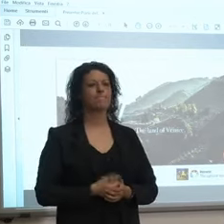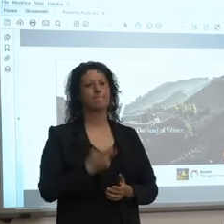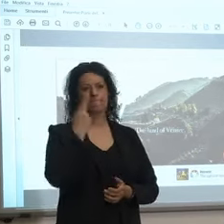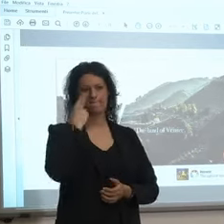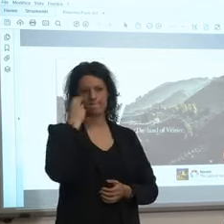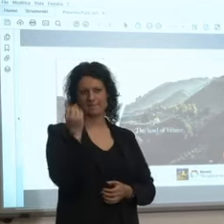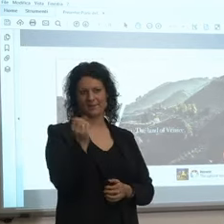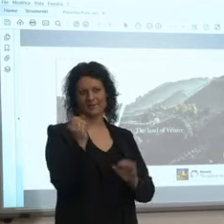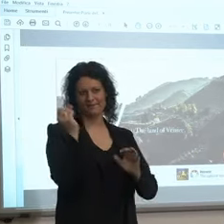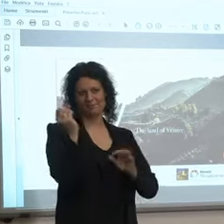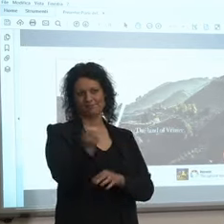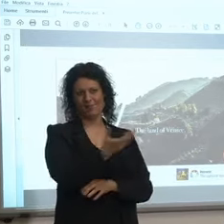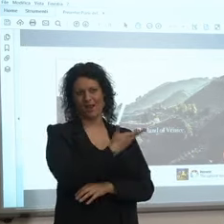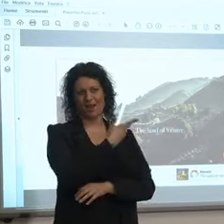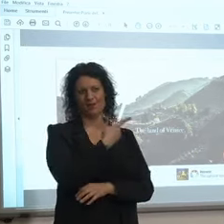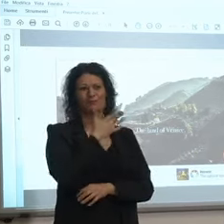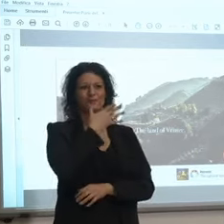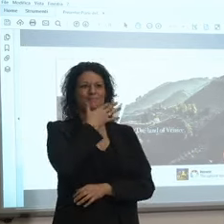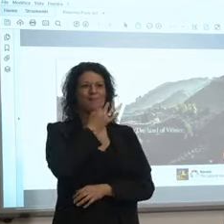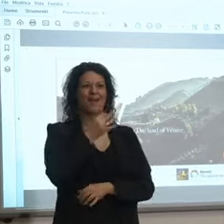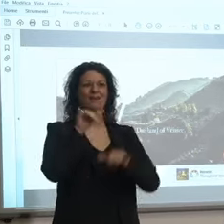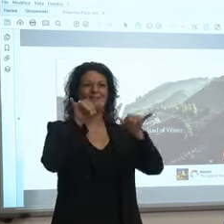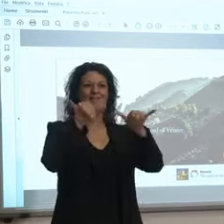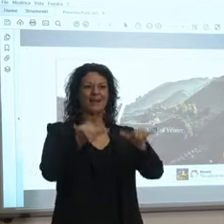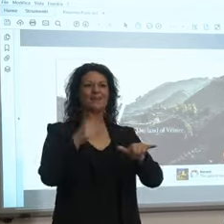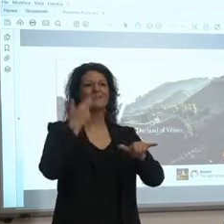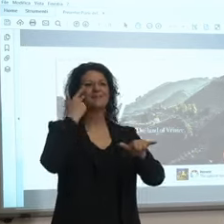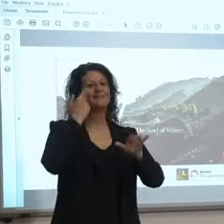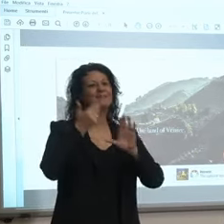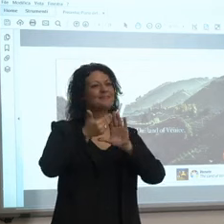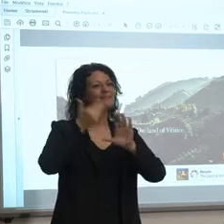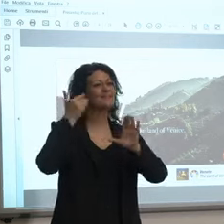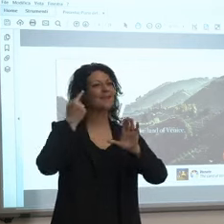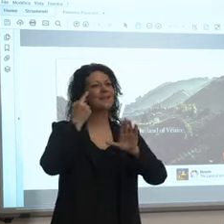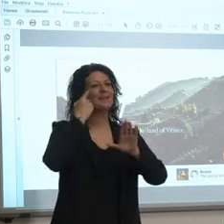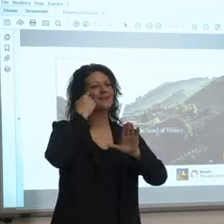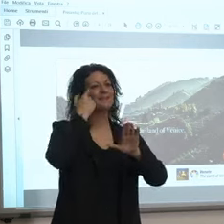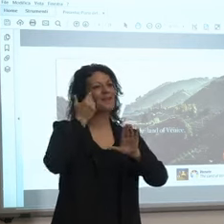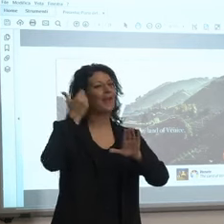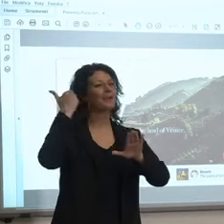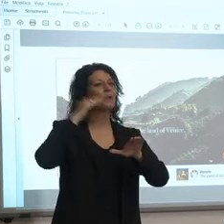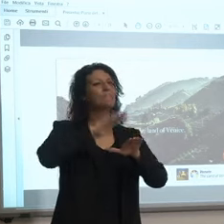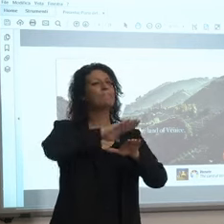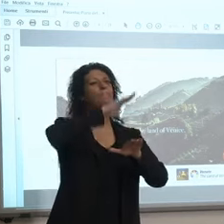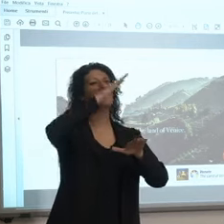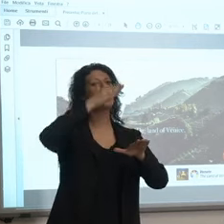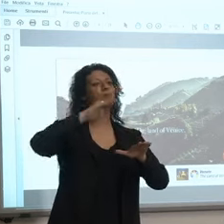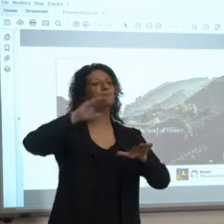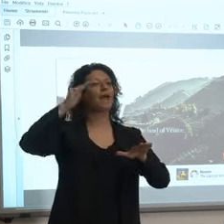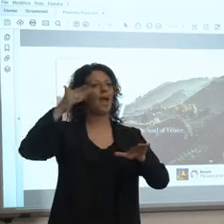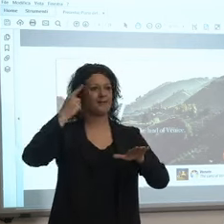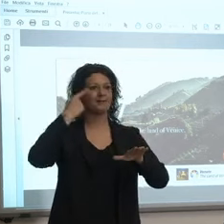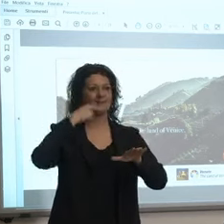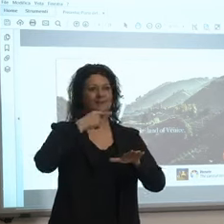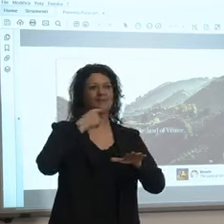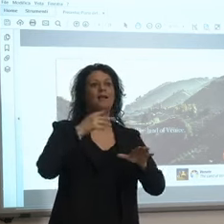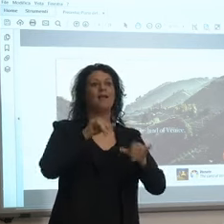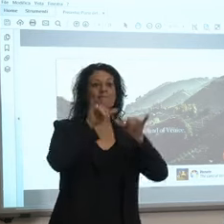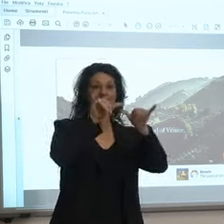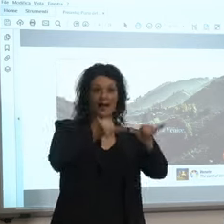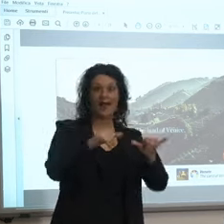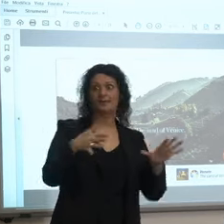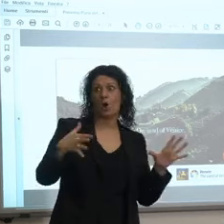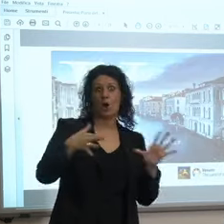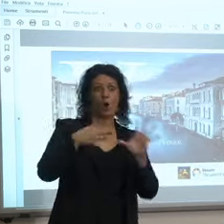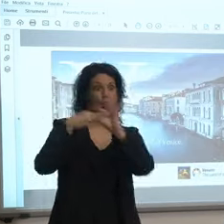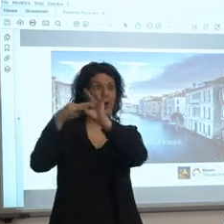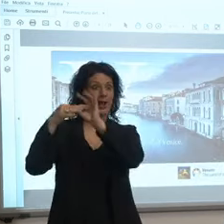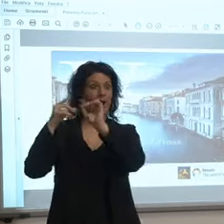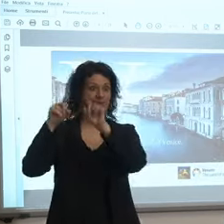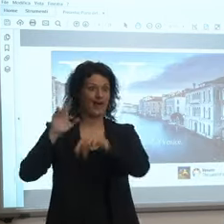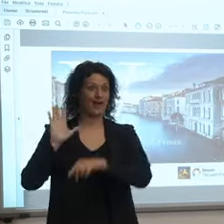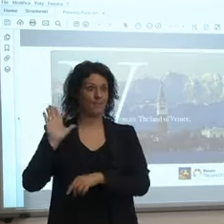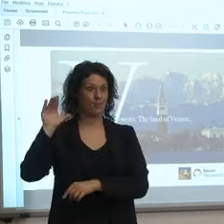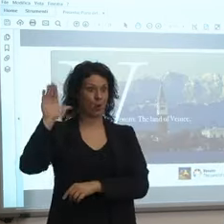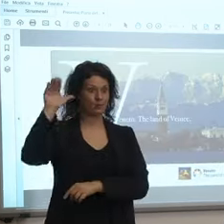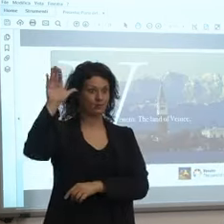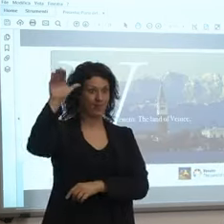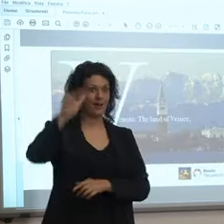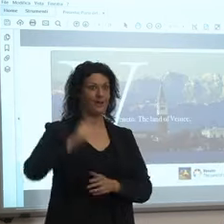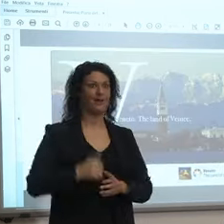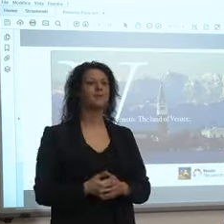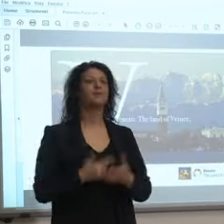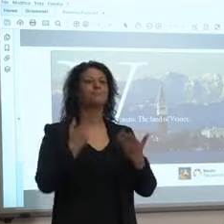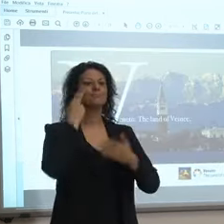questa è un'immagine bella di Venezia con le montagne dietro che vi fa capire il collegamento di Venezia con le montagne velocemente questa per esempio